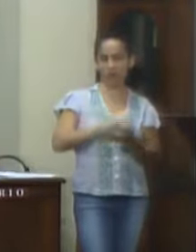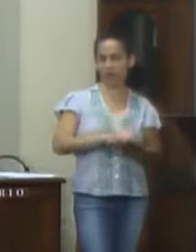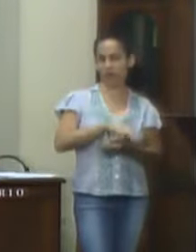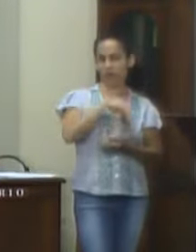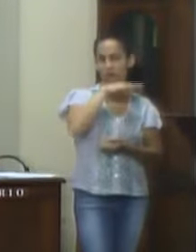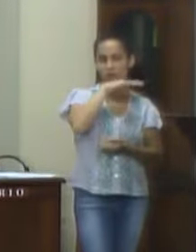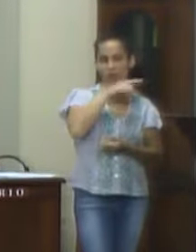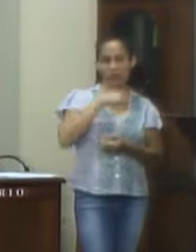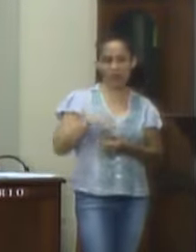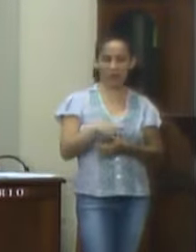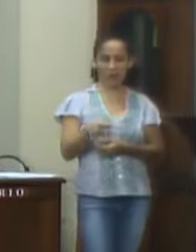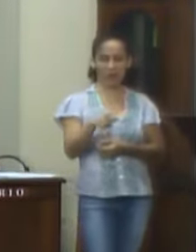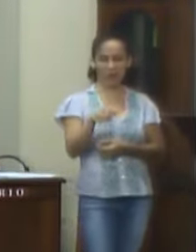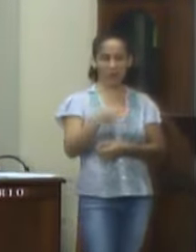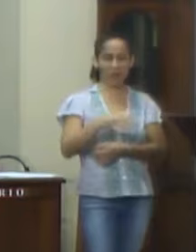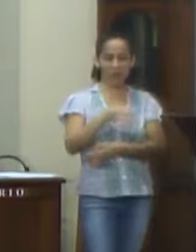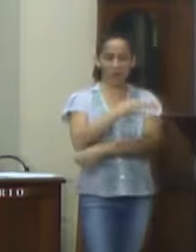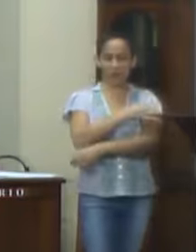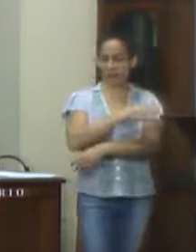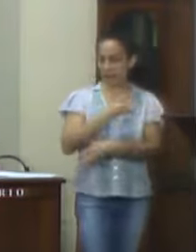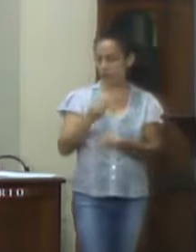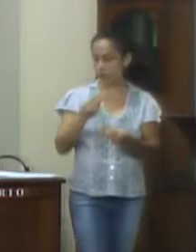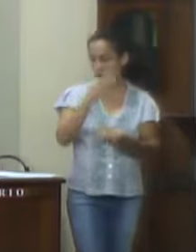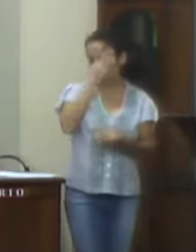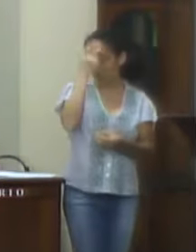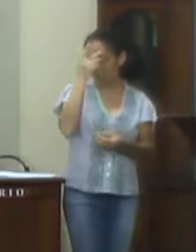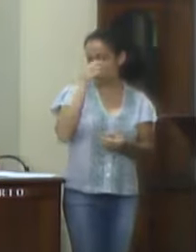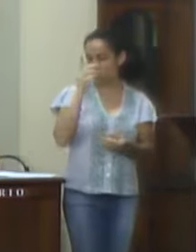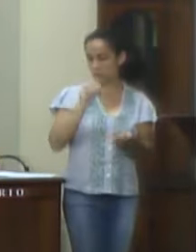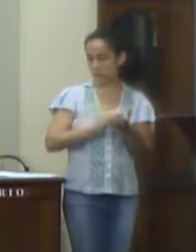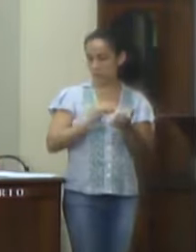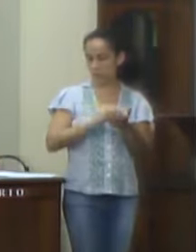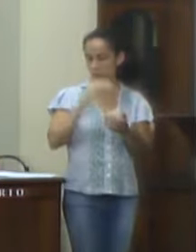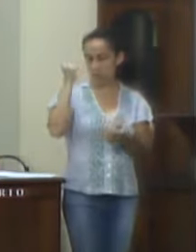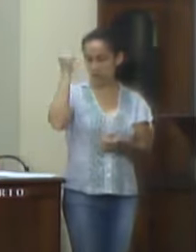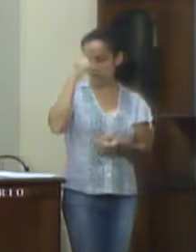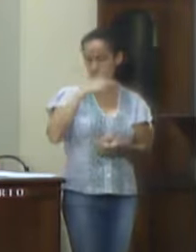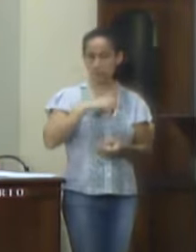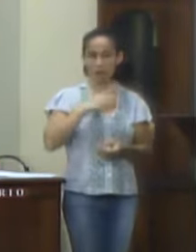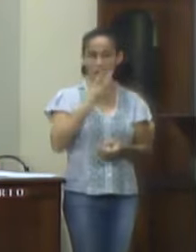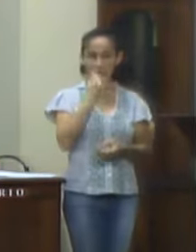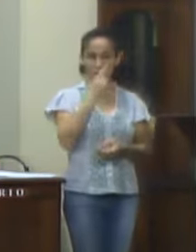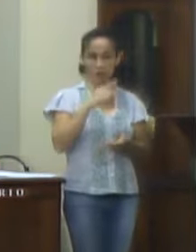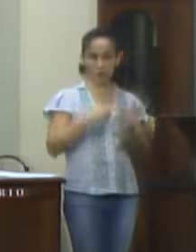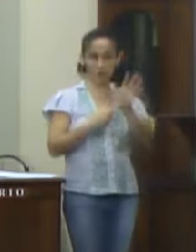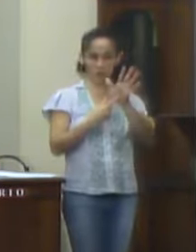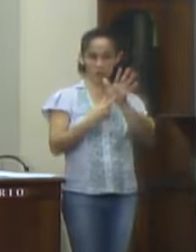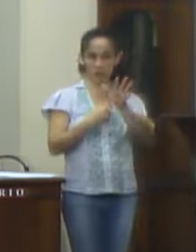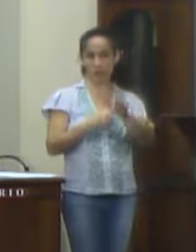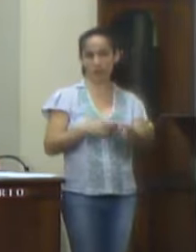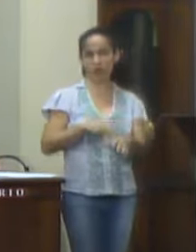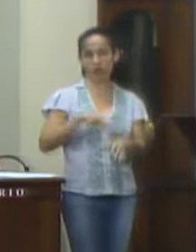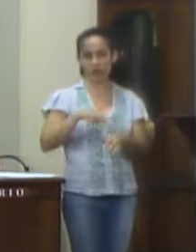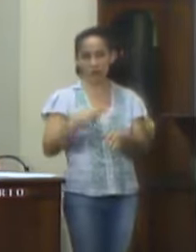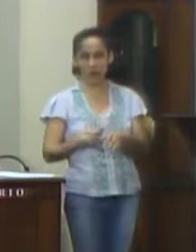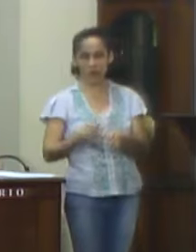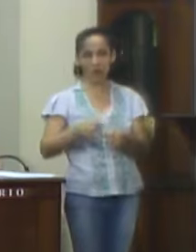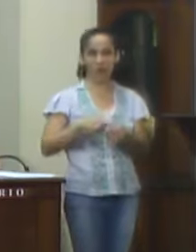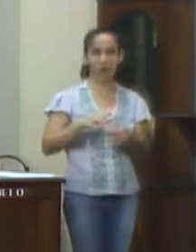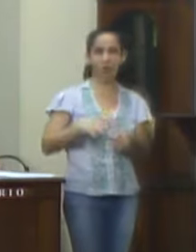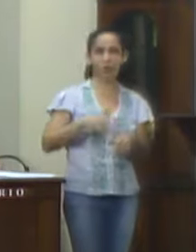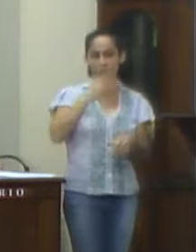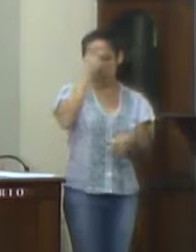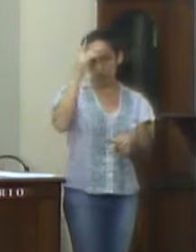Como se vê, muitos são os perigos ocultos pela falta de iluminação, entre eles, quedas, animais e assaltos. A iluminação